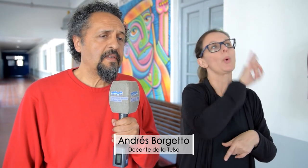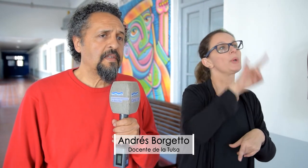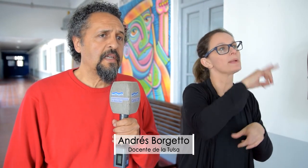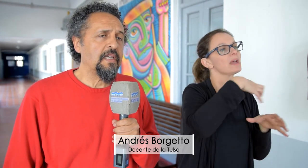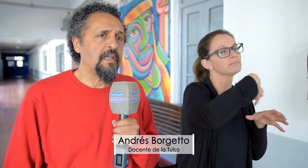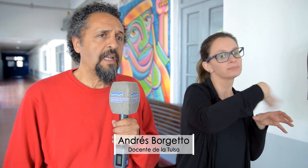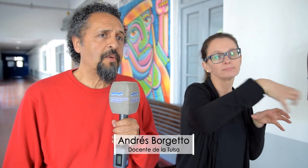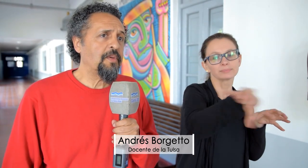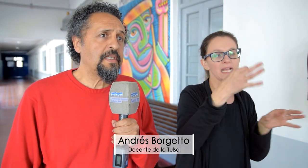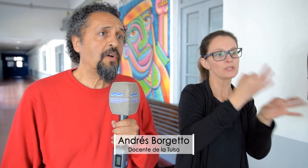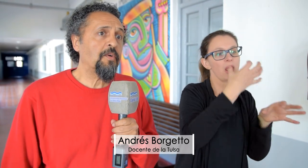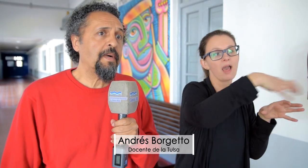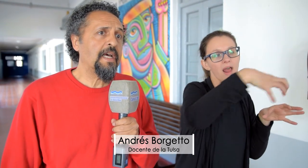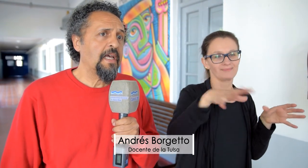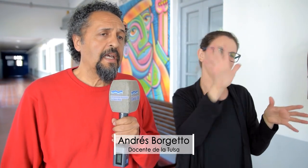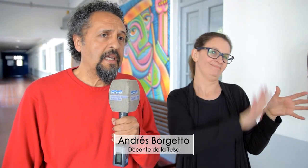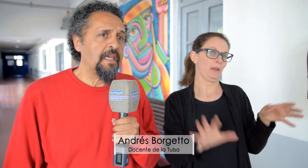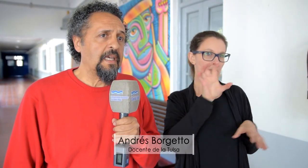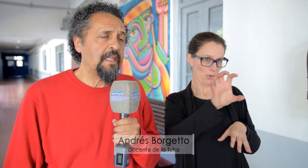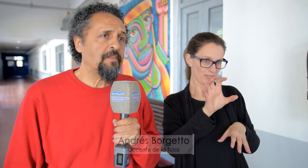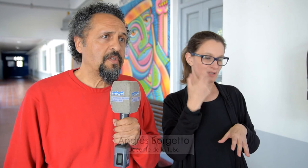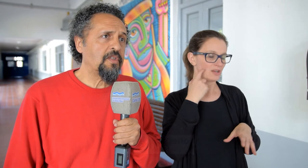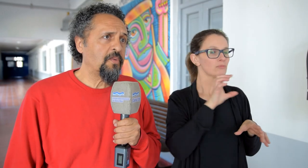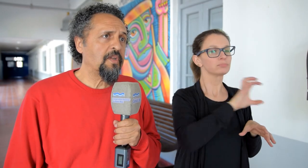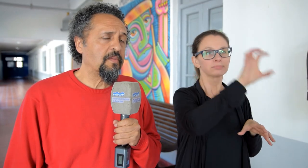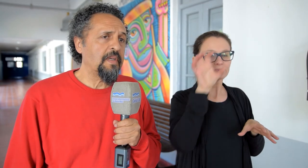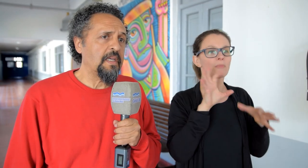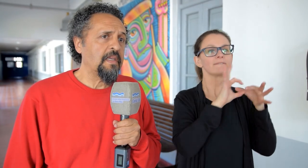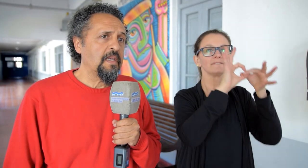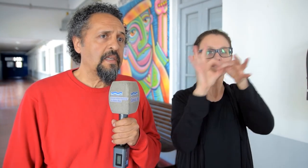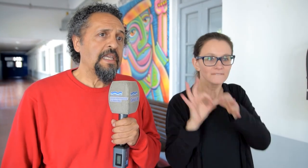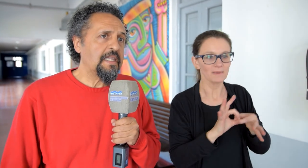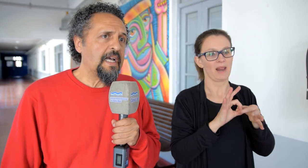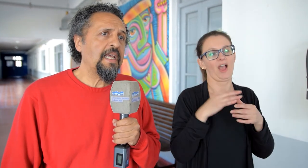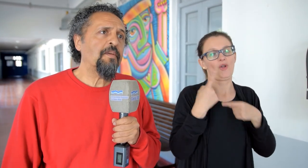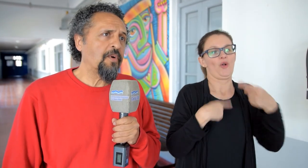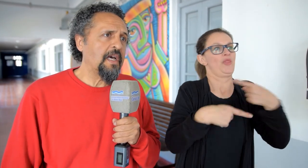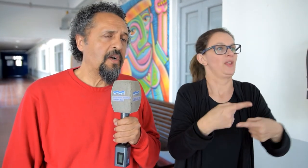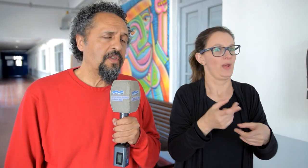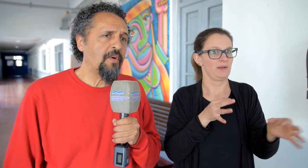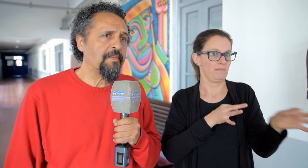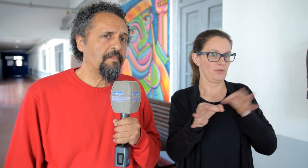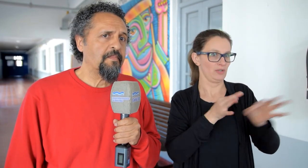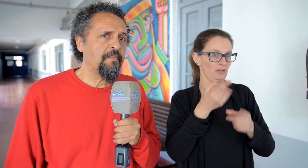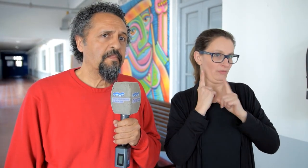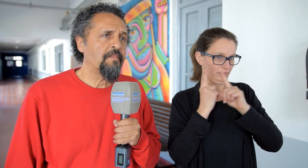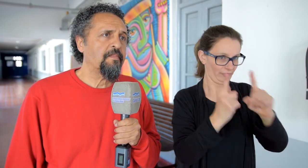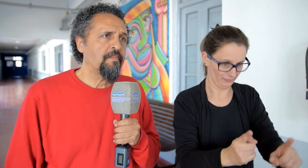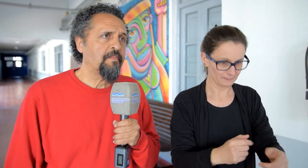escuelas en la provincia. Como para que este proyecto se instale y pueda continuar.